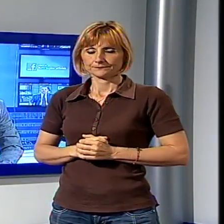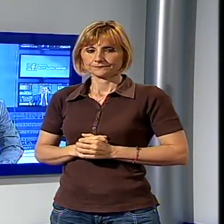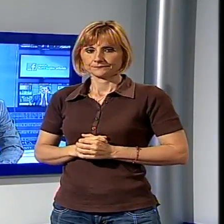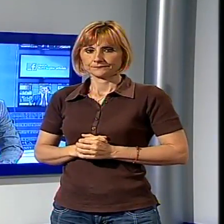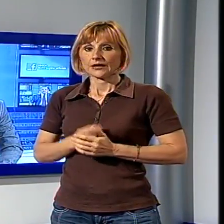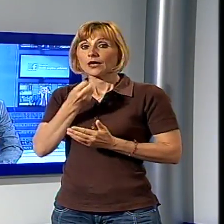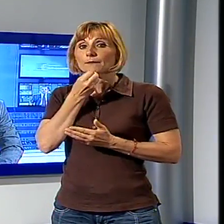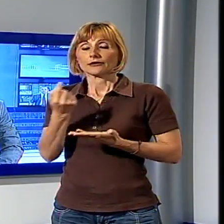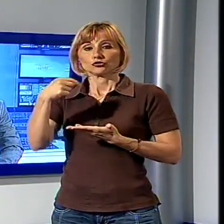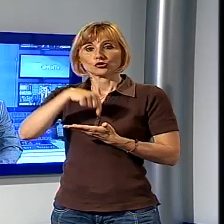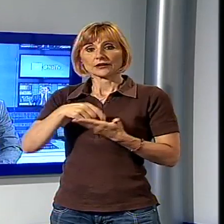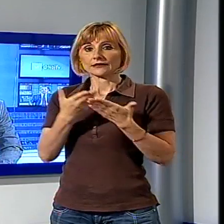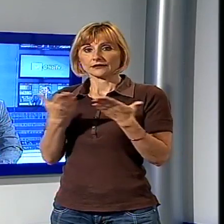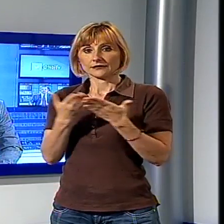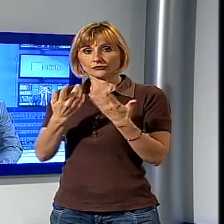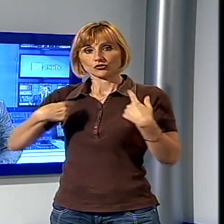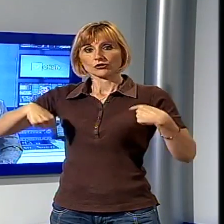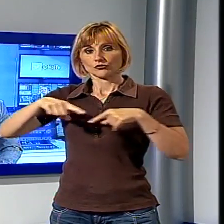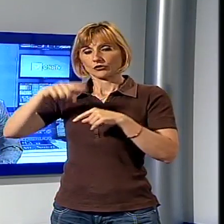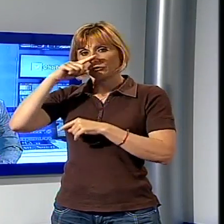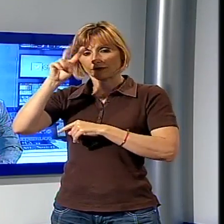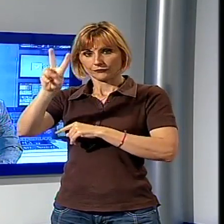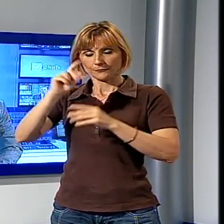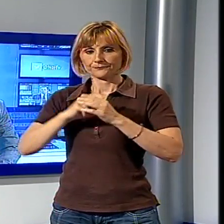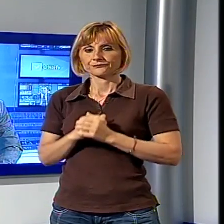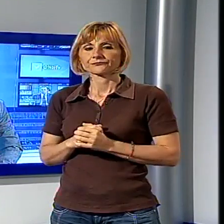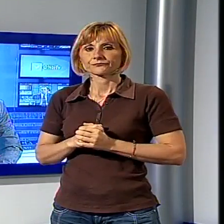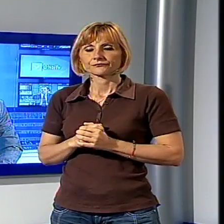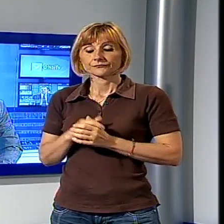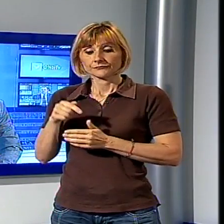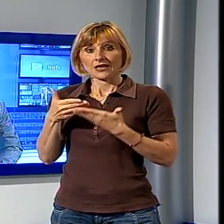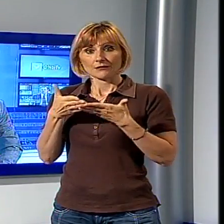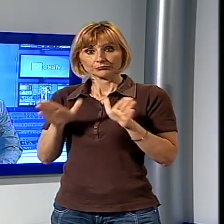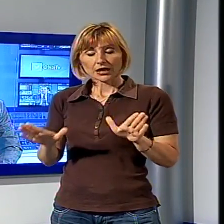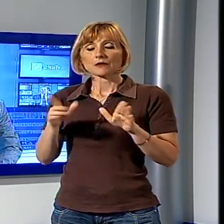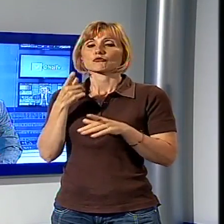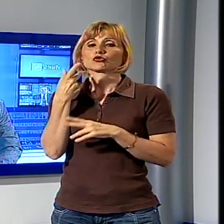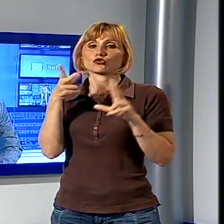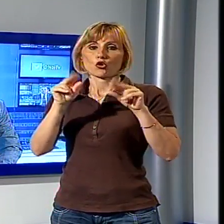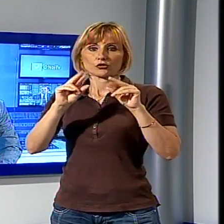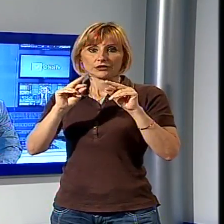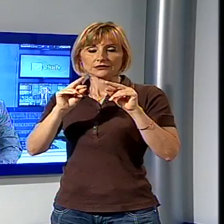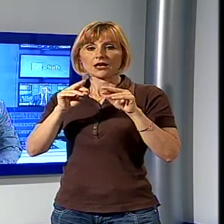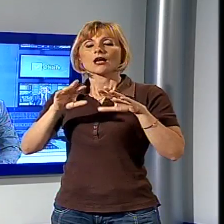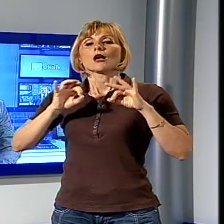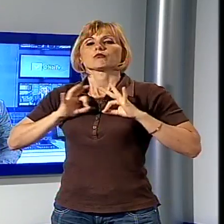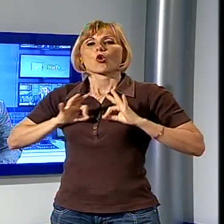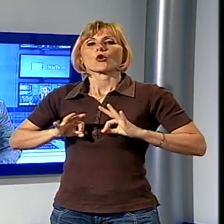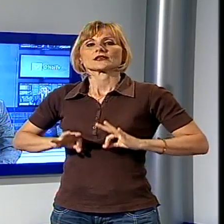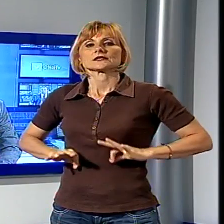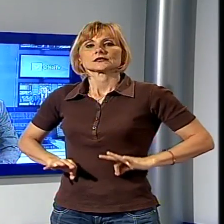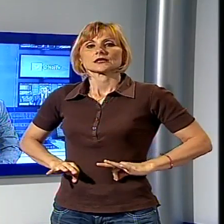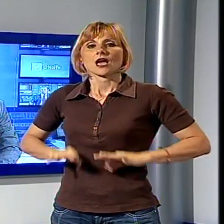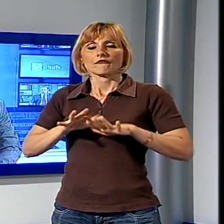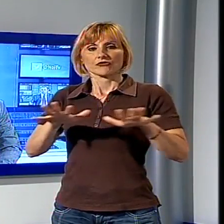Ben trovati a questa nuova edizione del TG Noi che apriamo con la cronaca la polizia a Viareggio nel